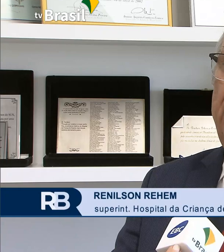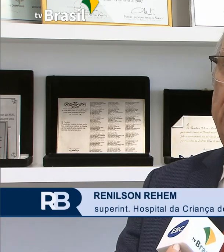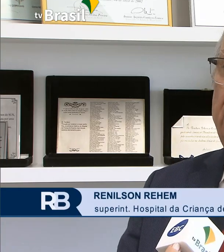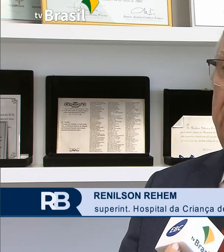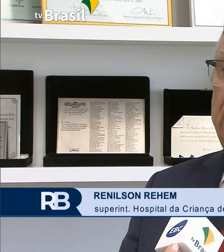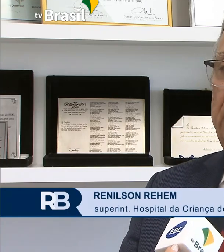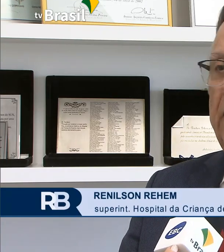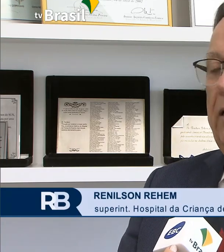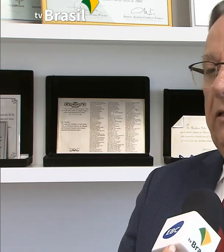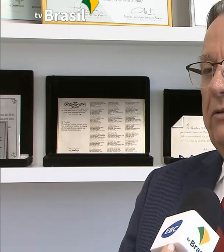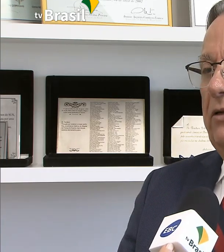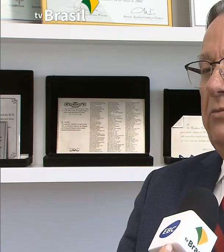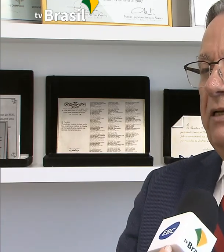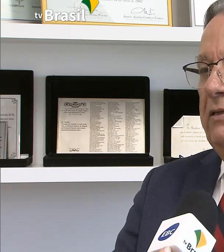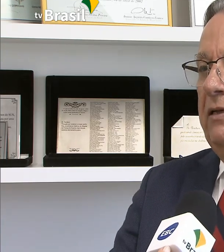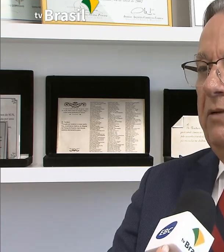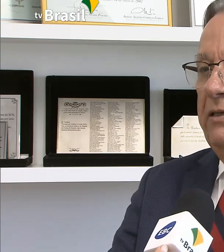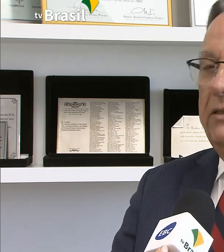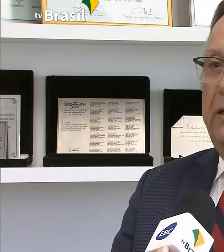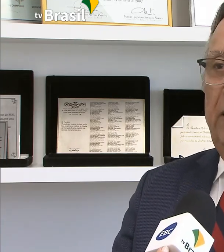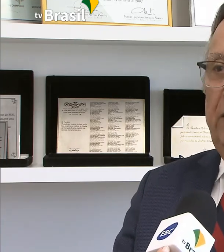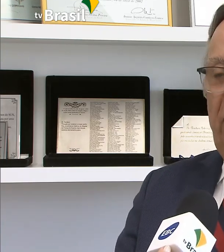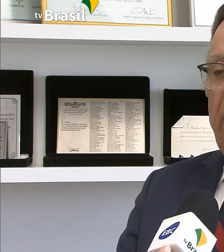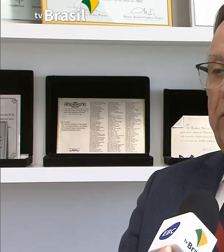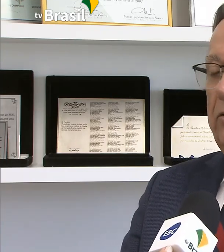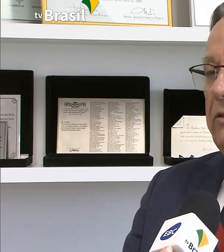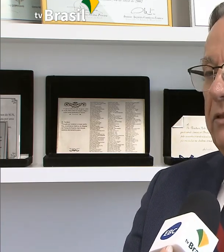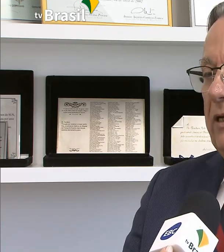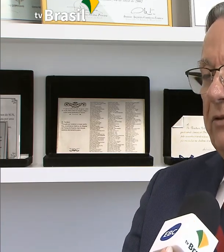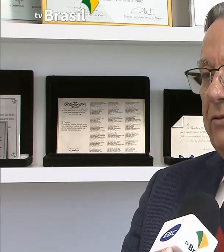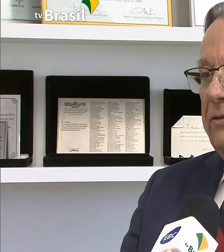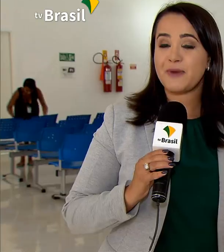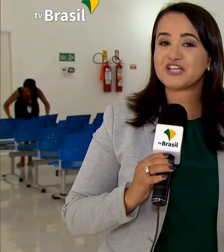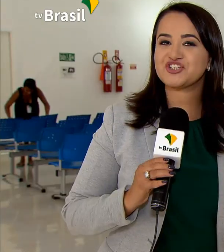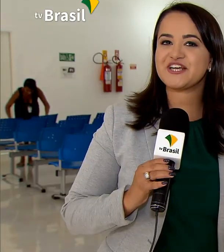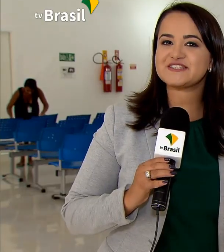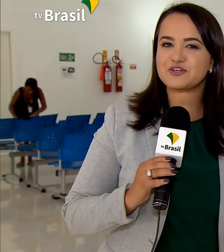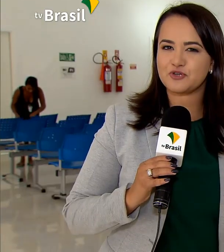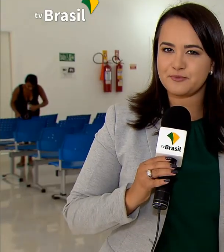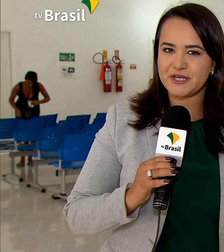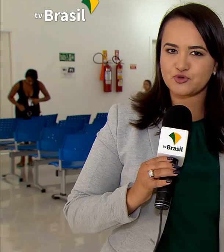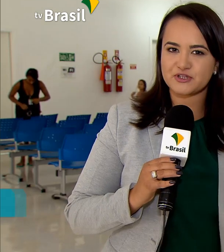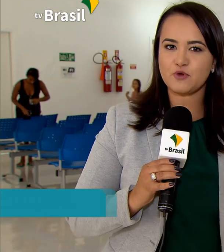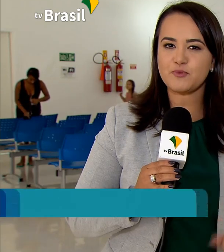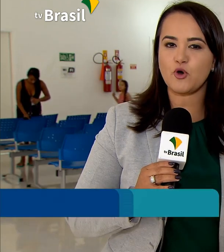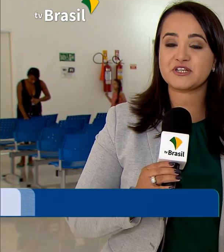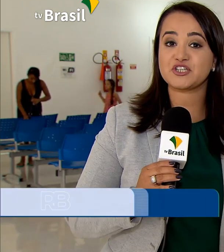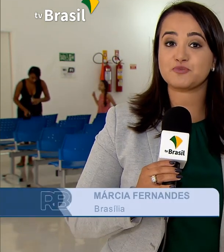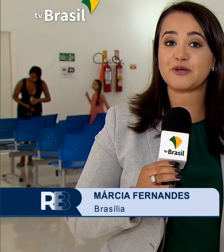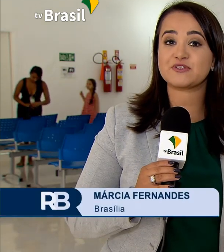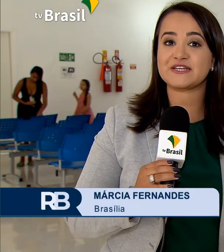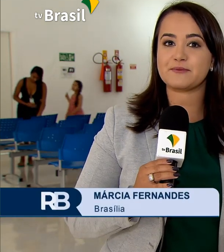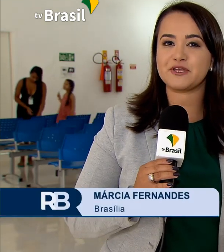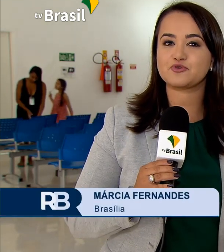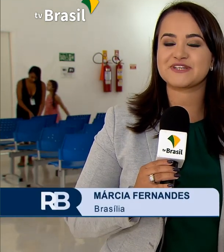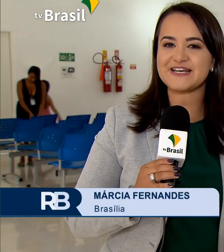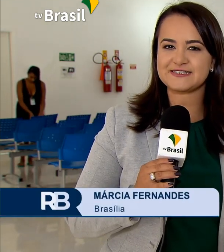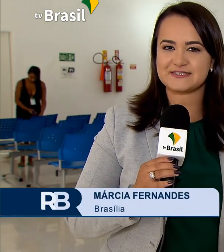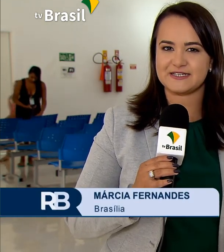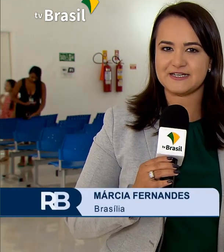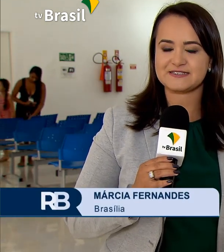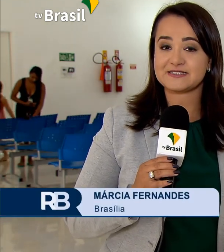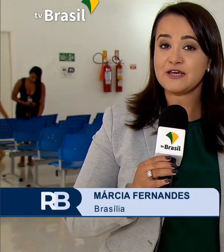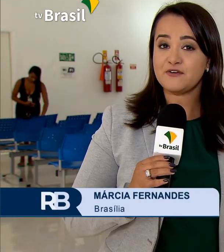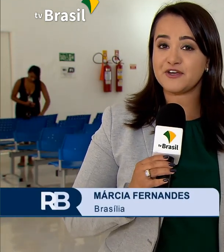para atender as crianças, não só de Brasília, mas de vários outros estados. Parte desse acolhimento tão importante para o tratamento